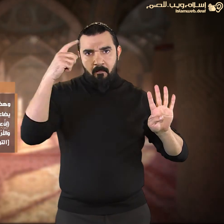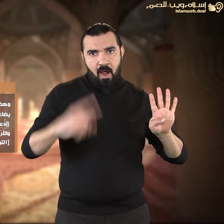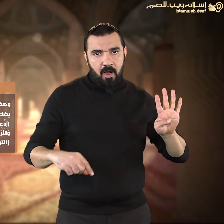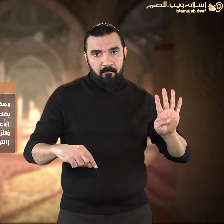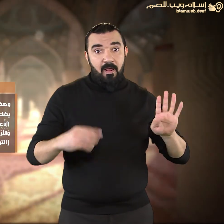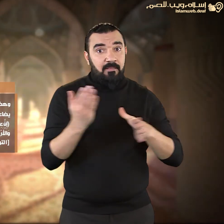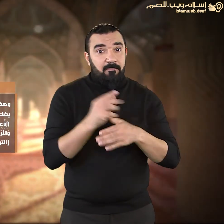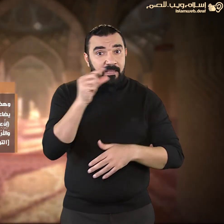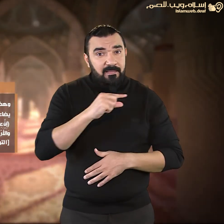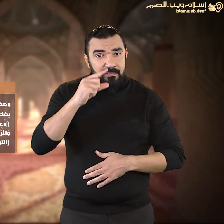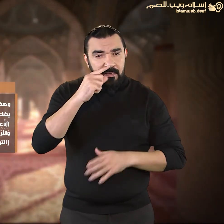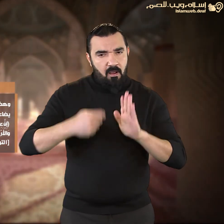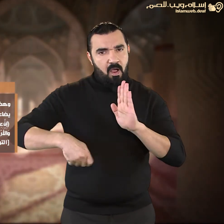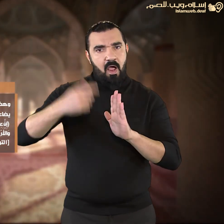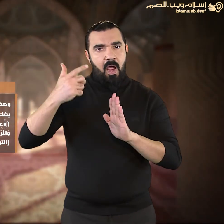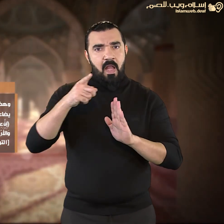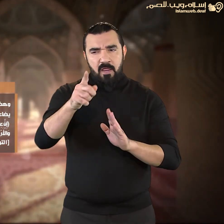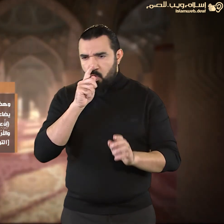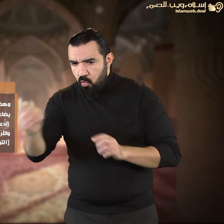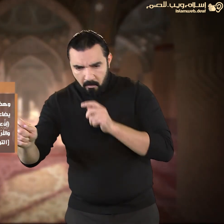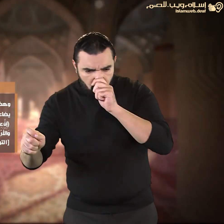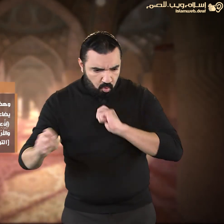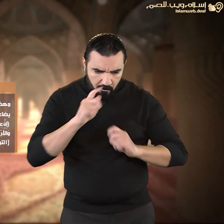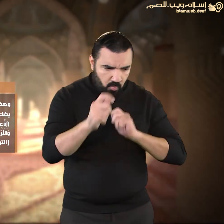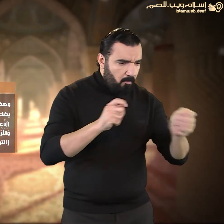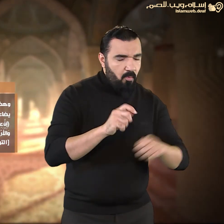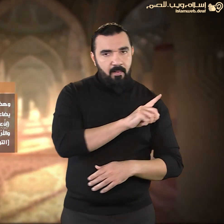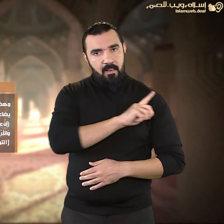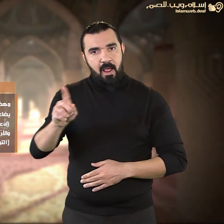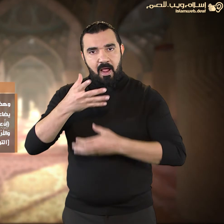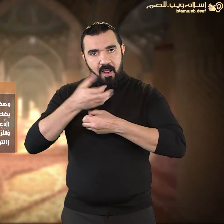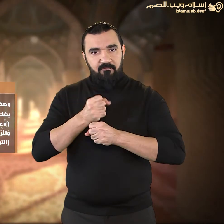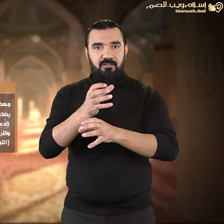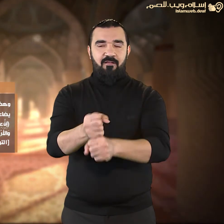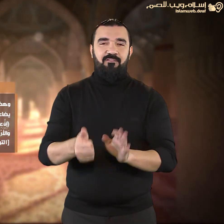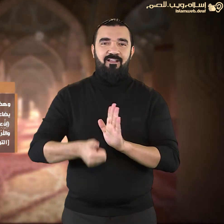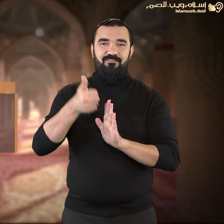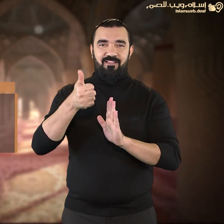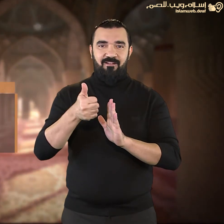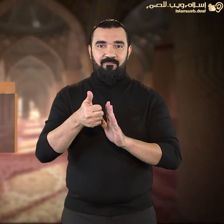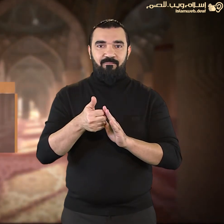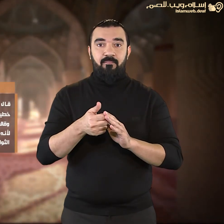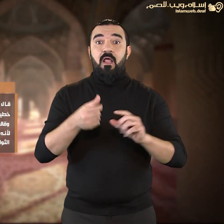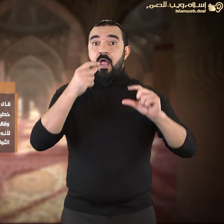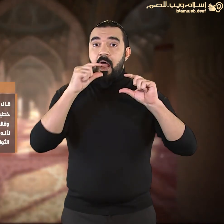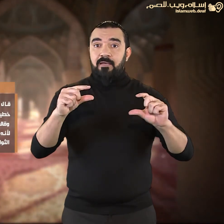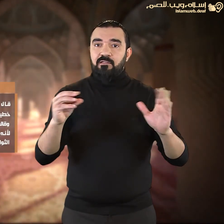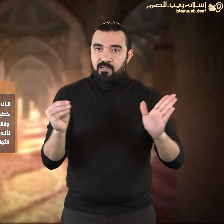رحمه الله الظلم في الأشهر الحرم أعظم خطيئة ووزرا من الظلم في سواها